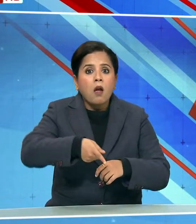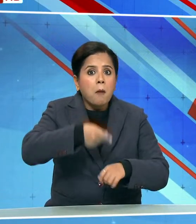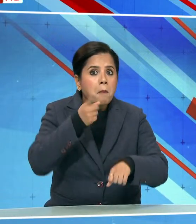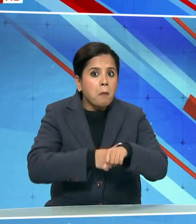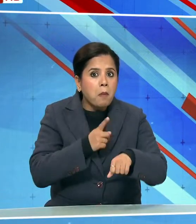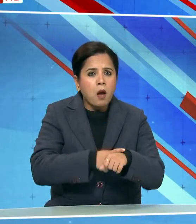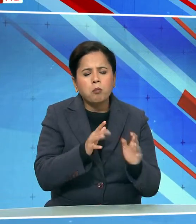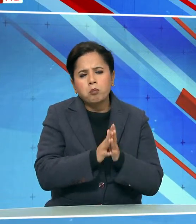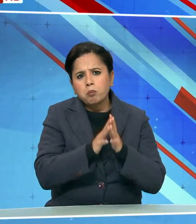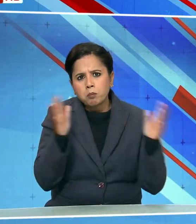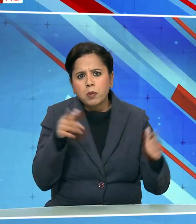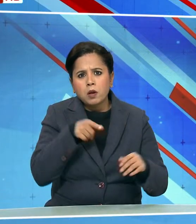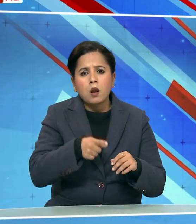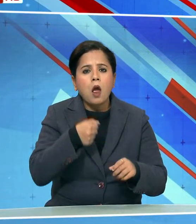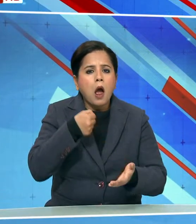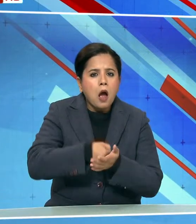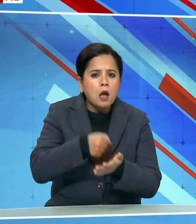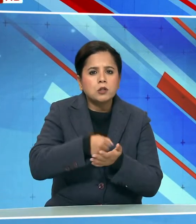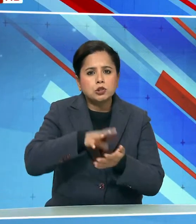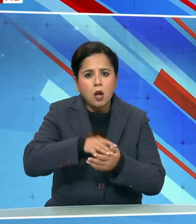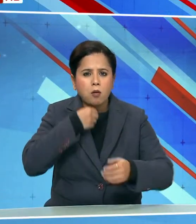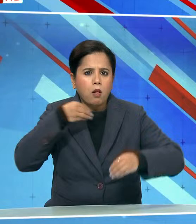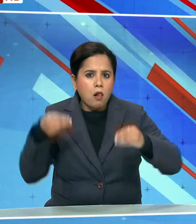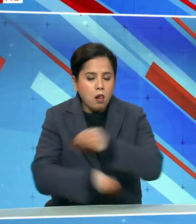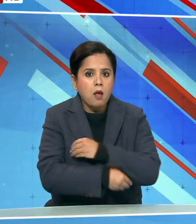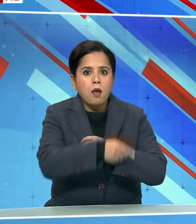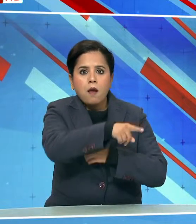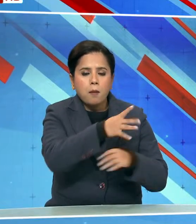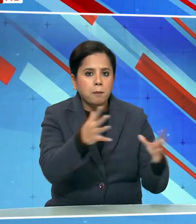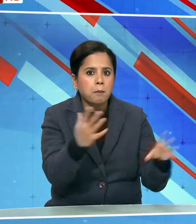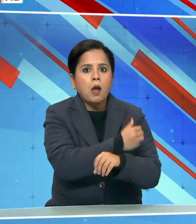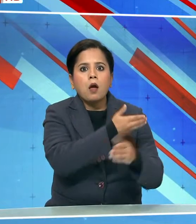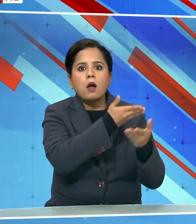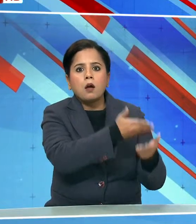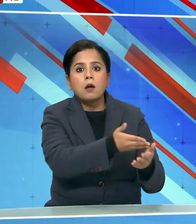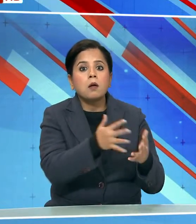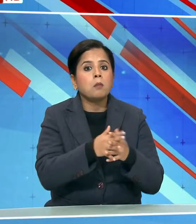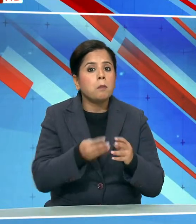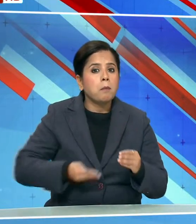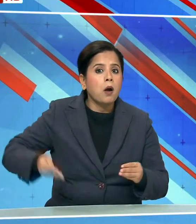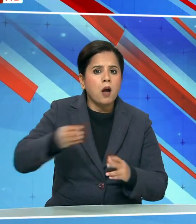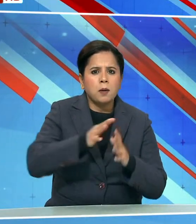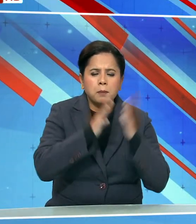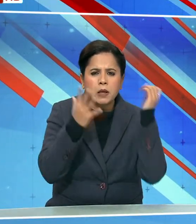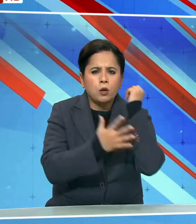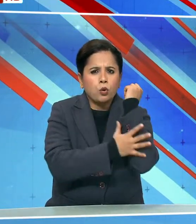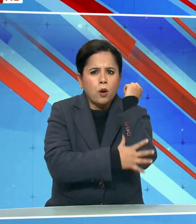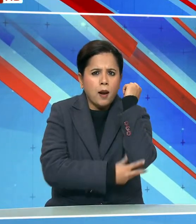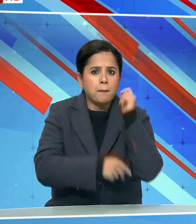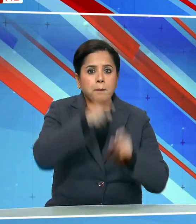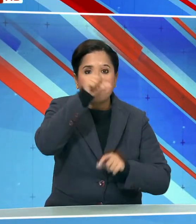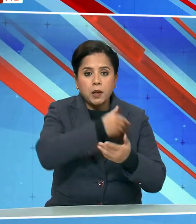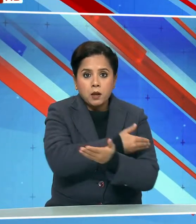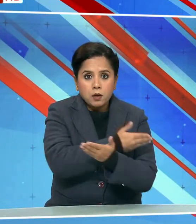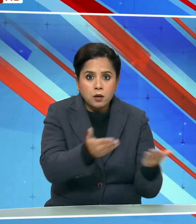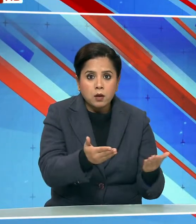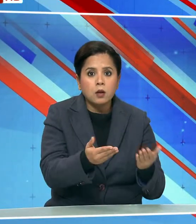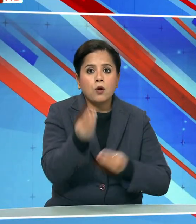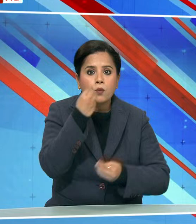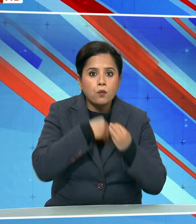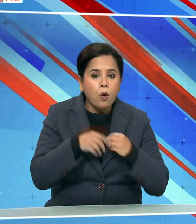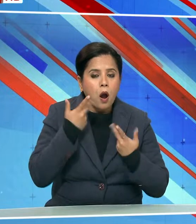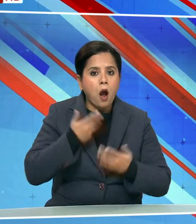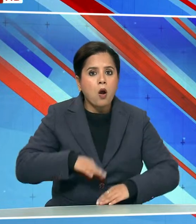पैमाने पर उस राशन घोटाले में वांचित है जिसमें बंगाल में सबसे गरीब लोगों के लिए खाद्य